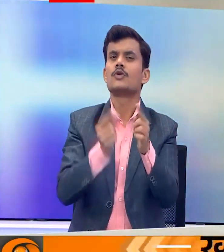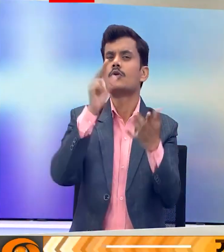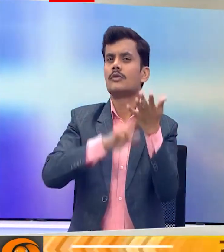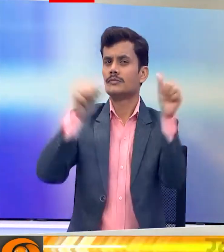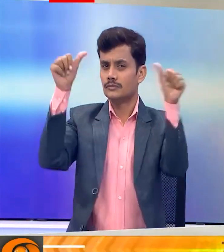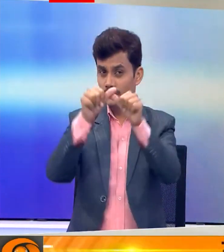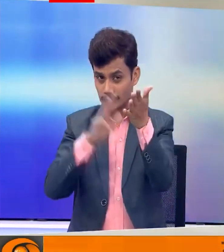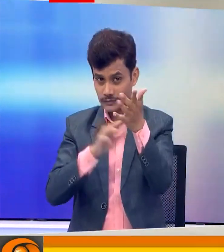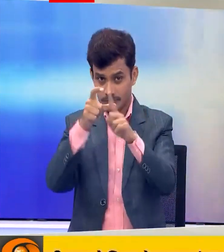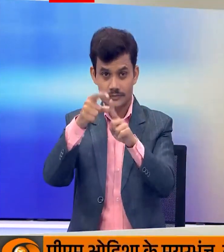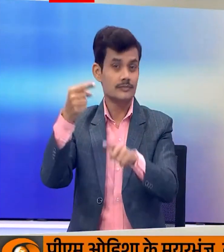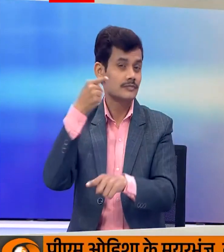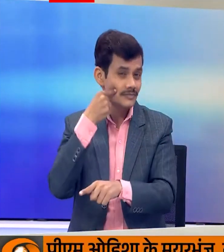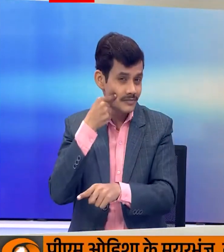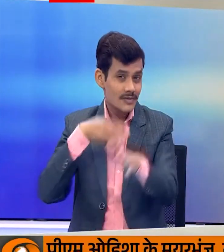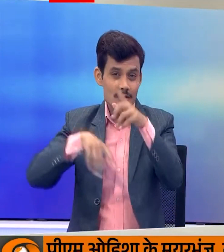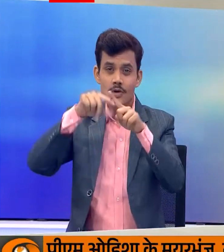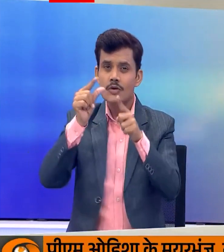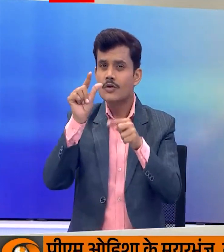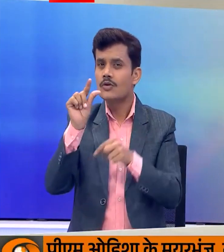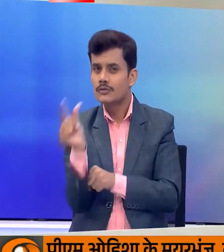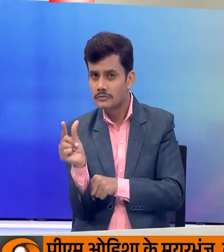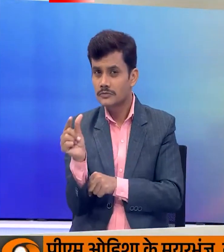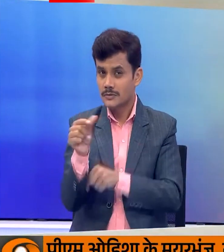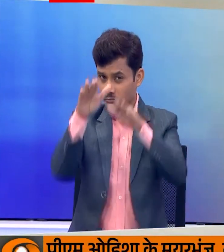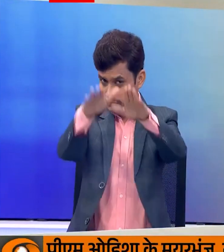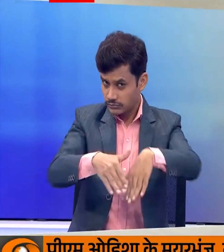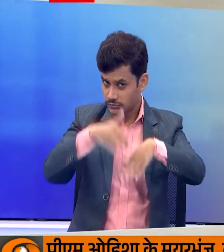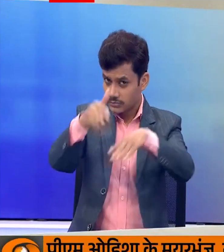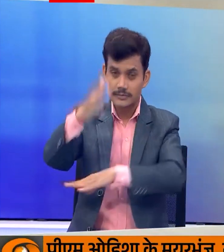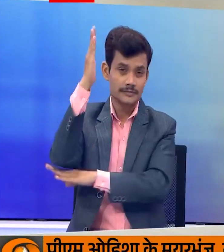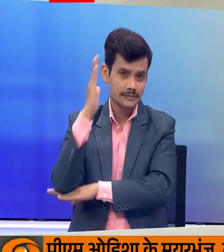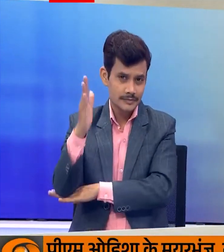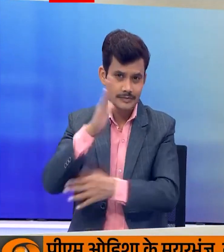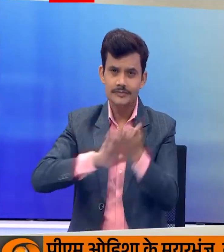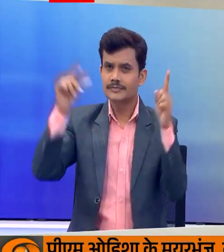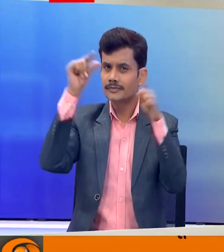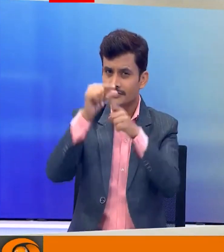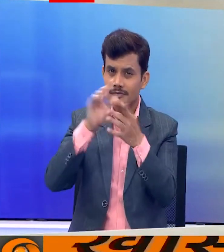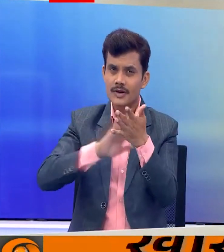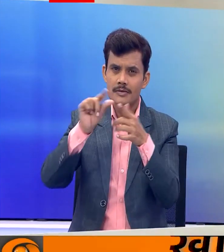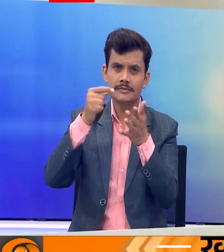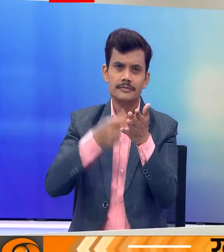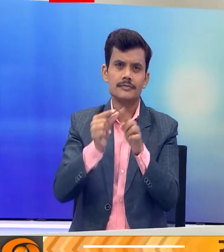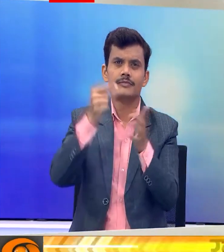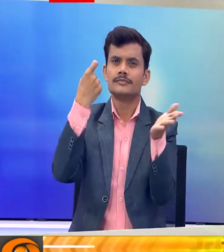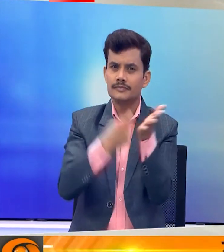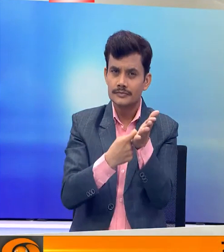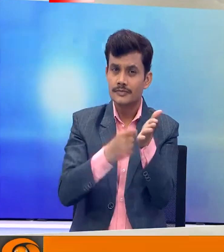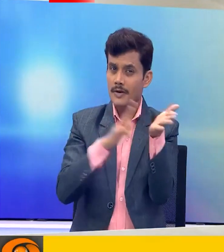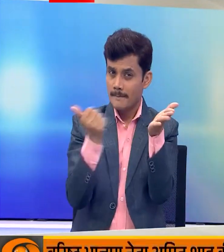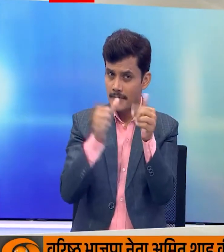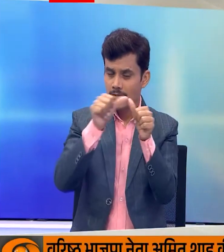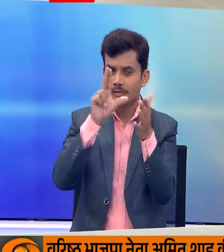और मंडी के कुलू में चुनाव प्रच्वार के तहथ जनसभाएं करेंगे हिमाचल प्रदेश की हमीरपूर संसर्द्यक्षेत्र से